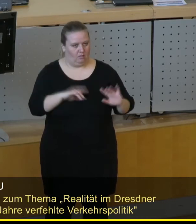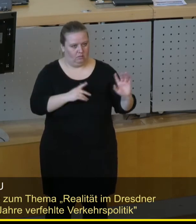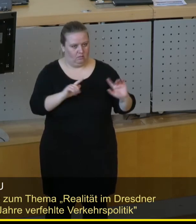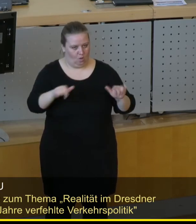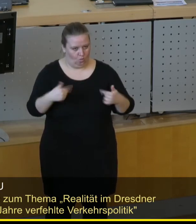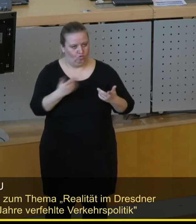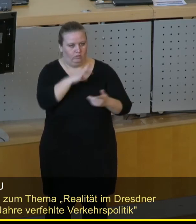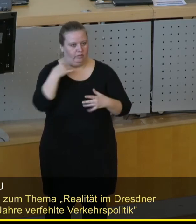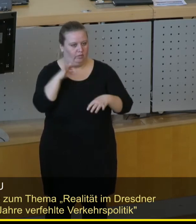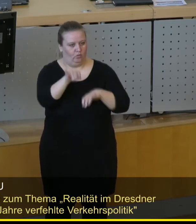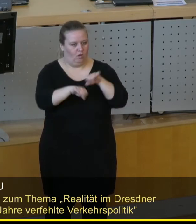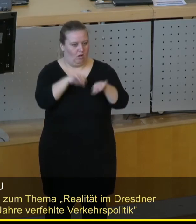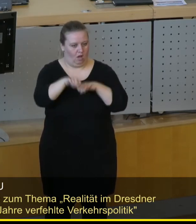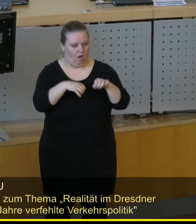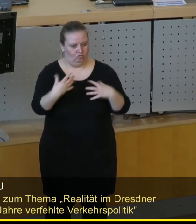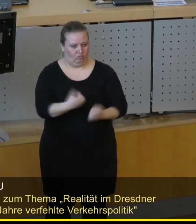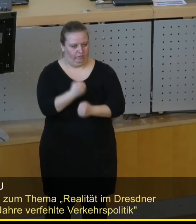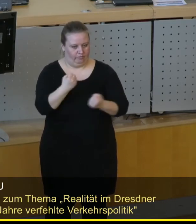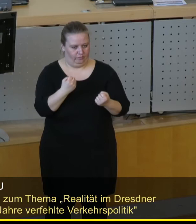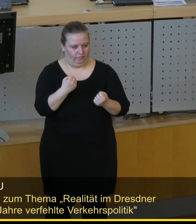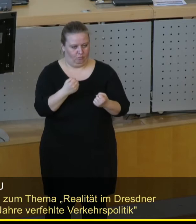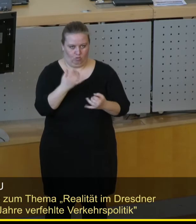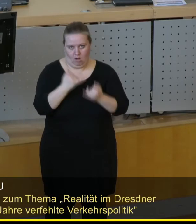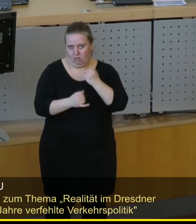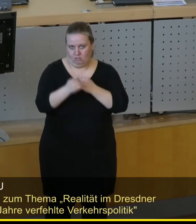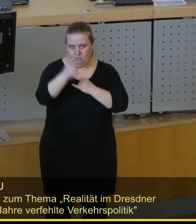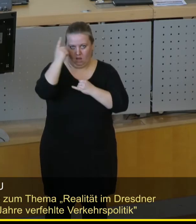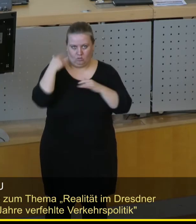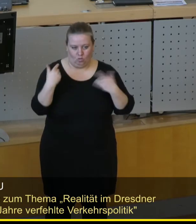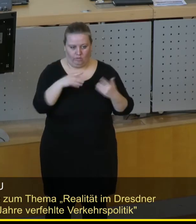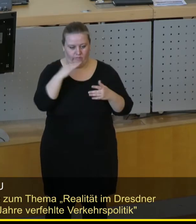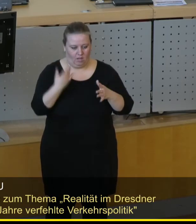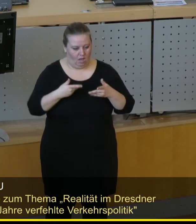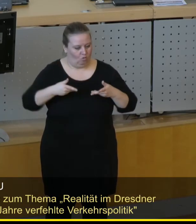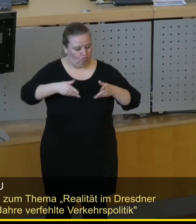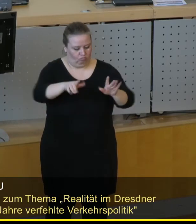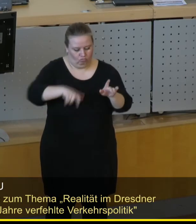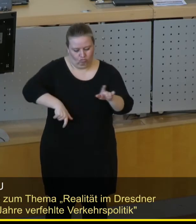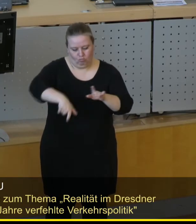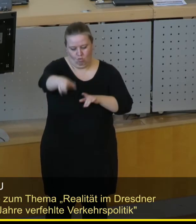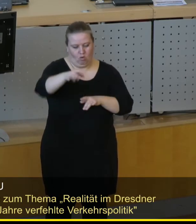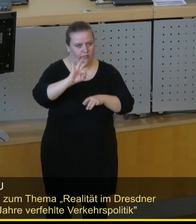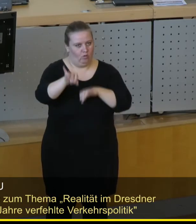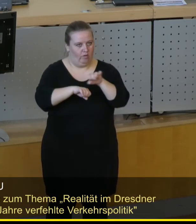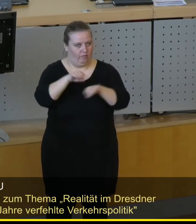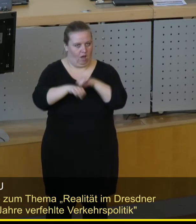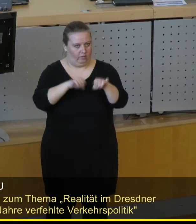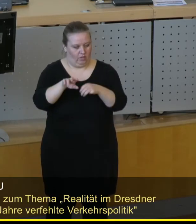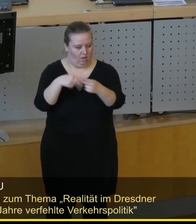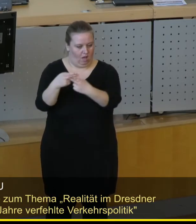ist schon sehr viel für den Radverkehr getan worden in den letzten Jahren. Viele Spuren auch im Stadtzentrum wurden zugunsten von